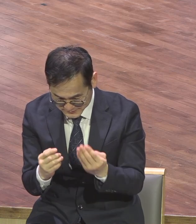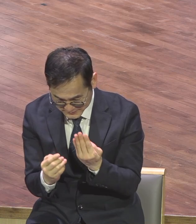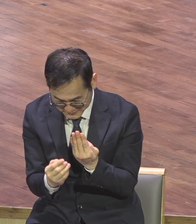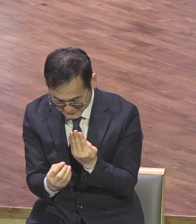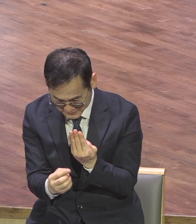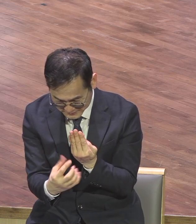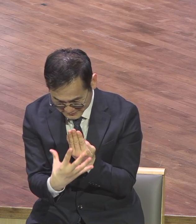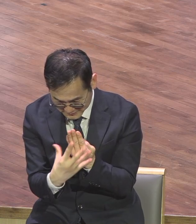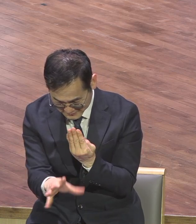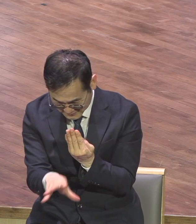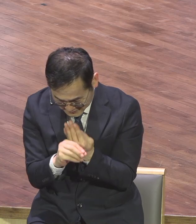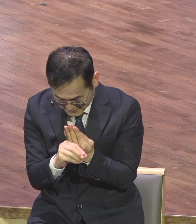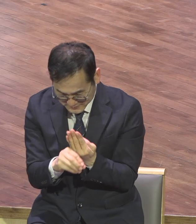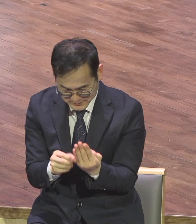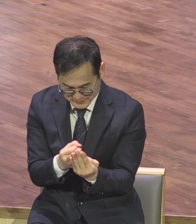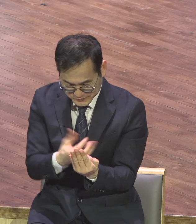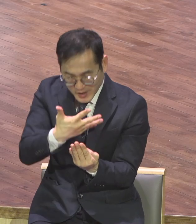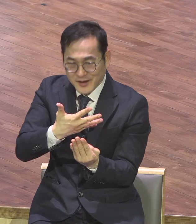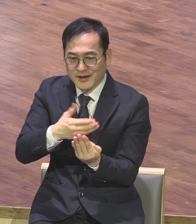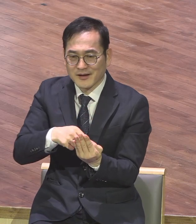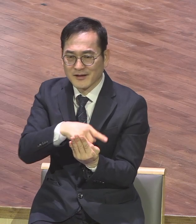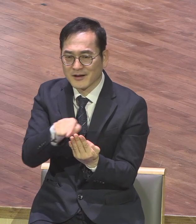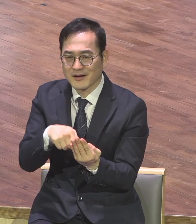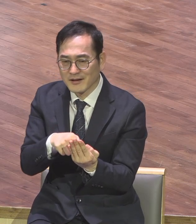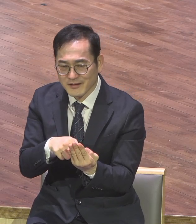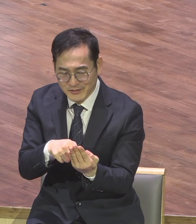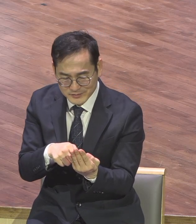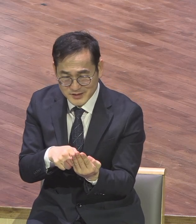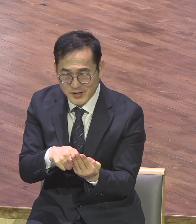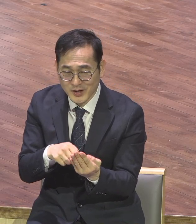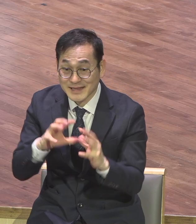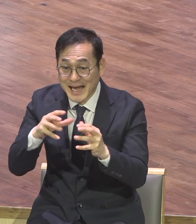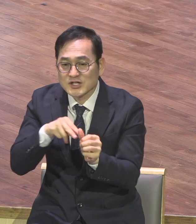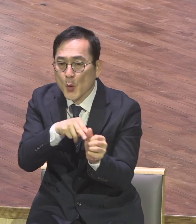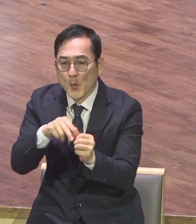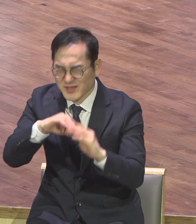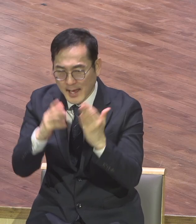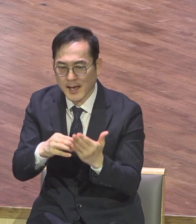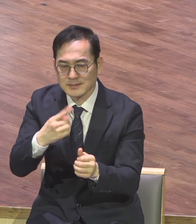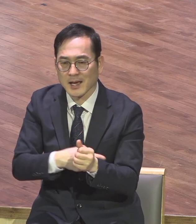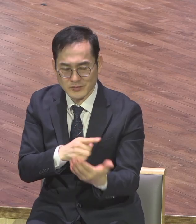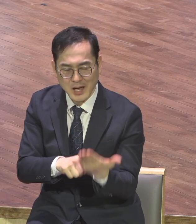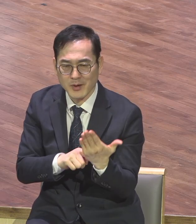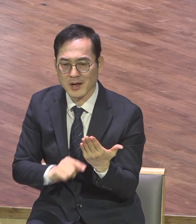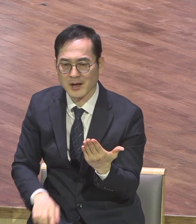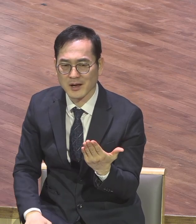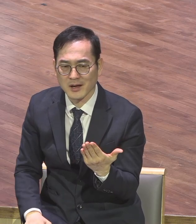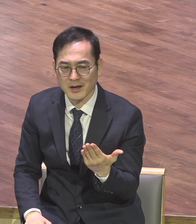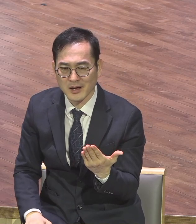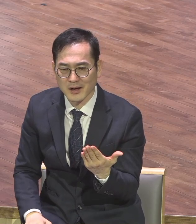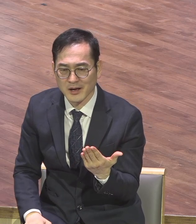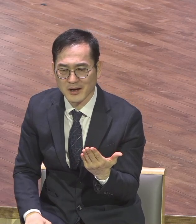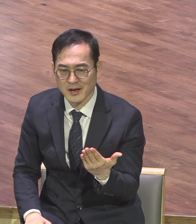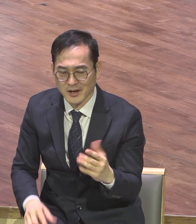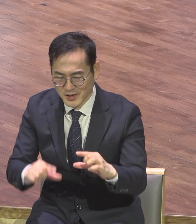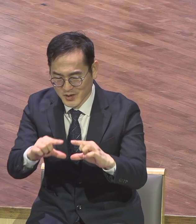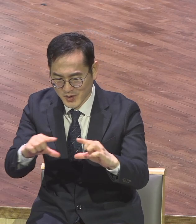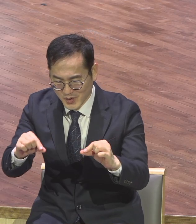부터 해가지고 전부 다 볼 수 있겠다는 이야 정말 대단한 실력이다 그걸 내가 너무